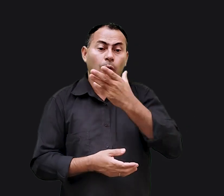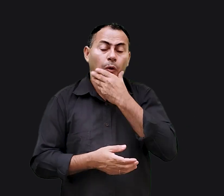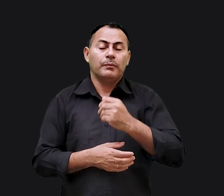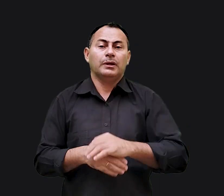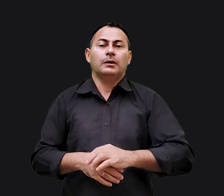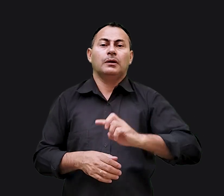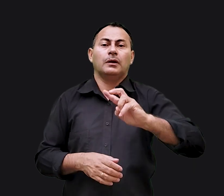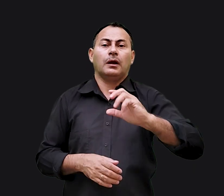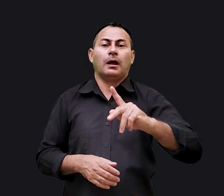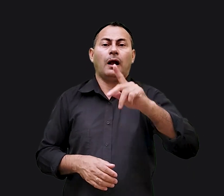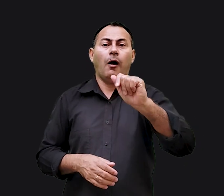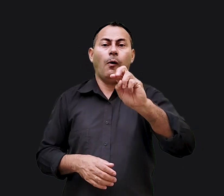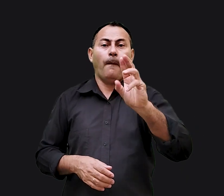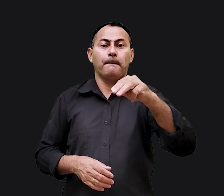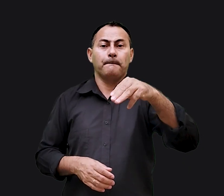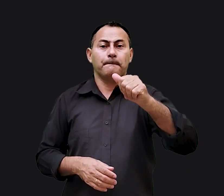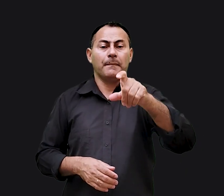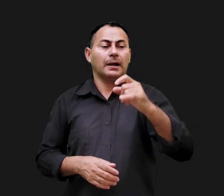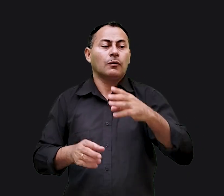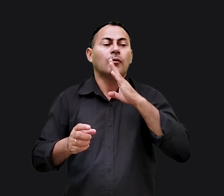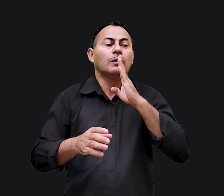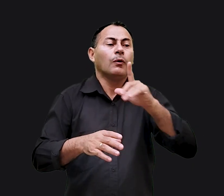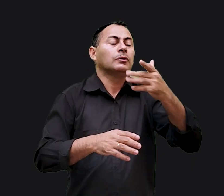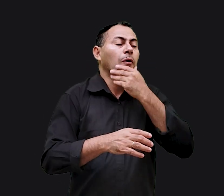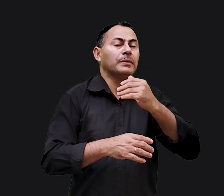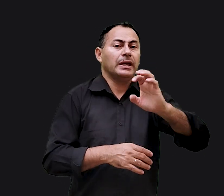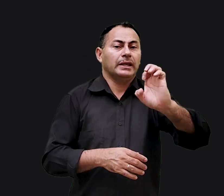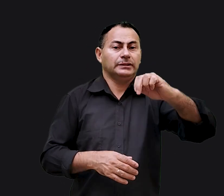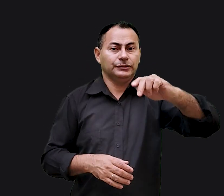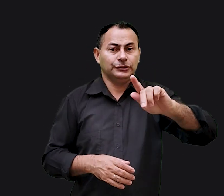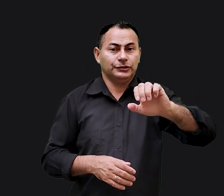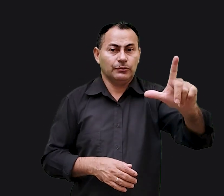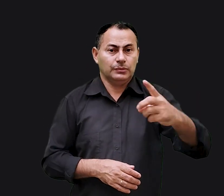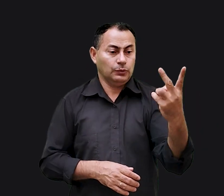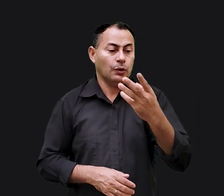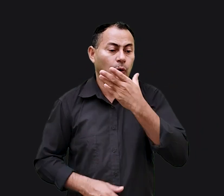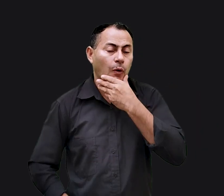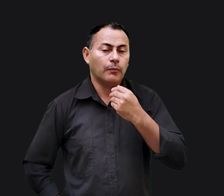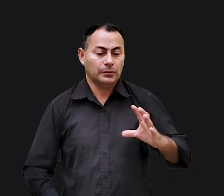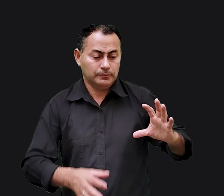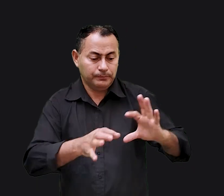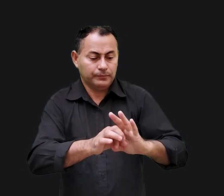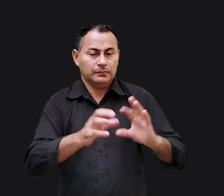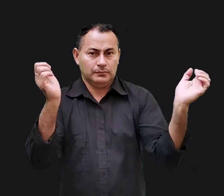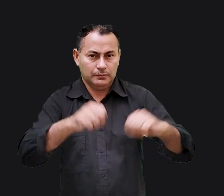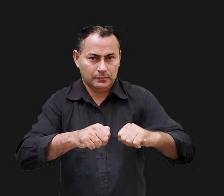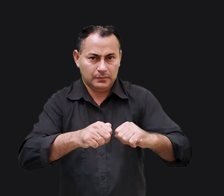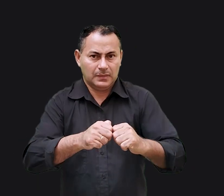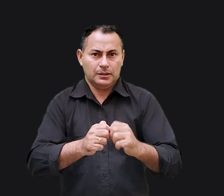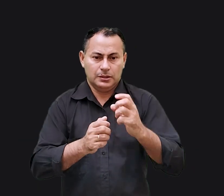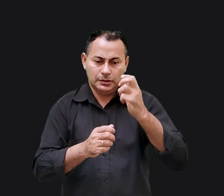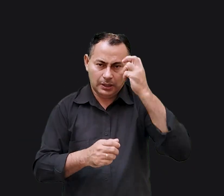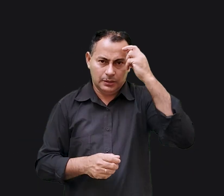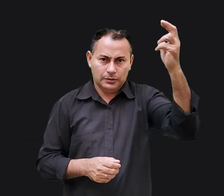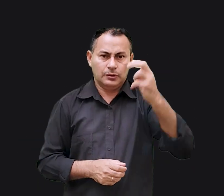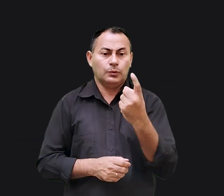Um dia um homem chamado Karl Marx conheceu outro homem chamado Engels. Esses dois homens uniram suas capacidades e